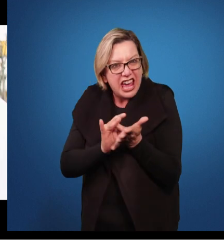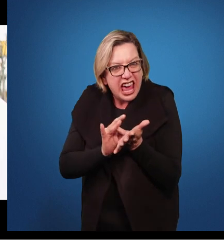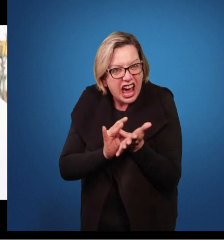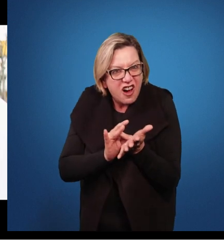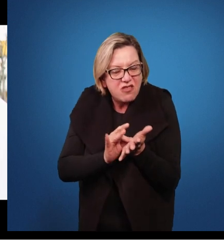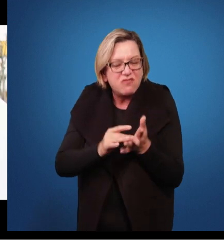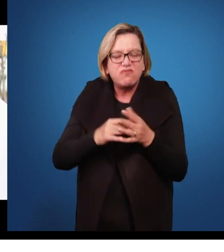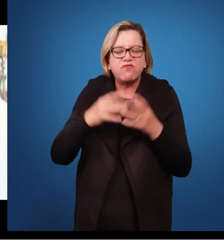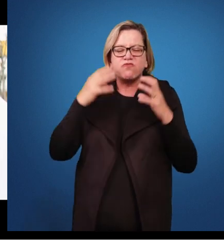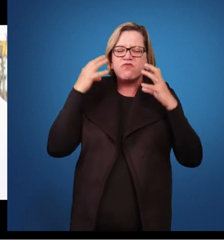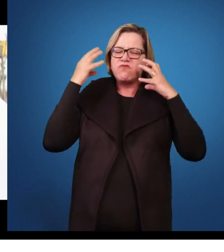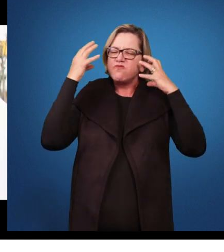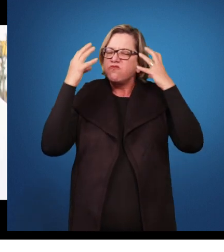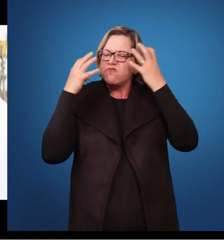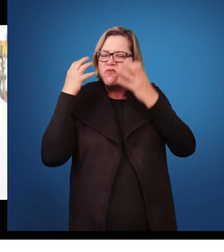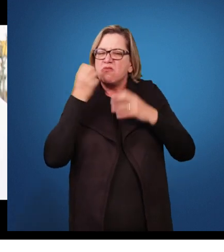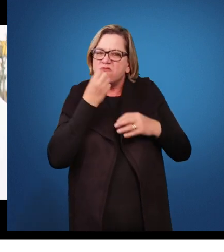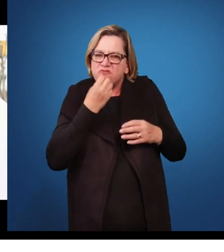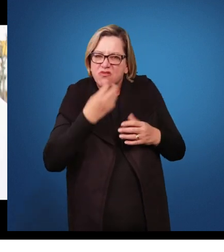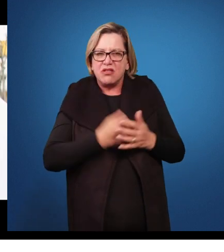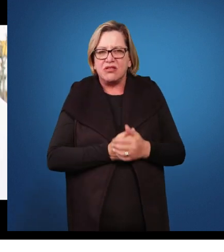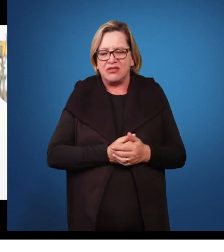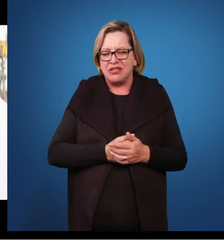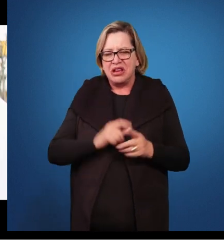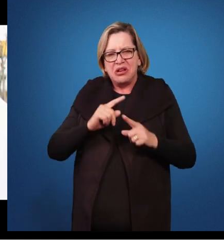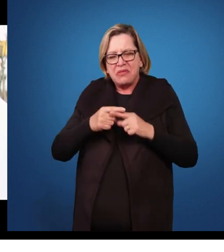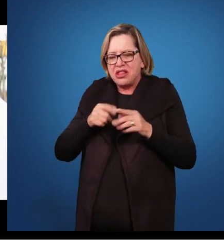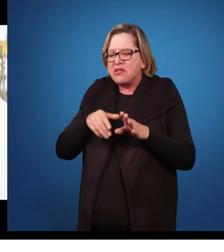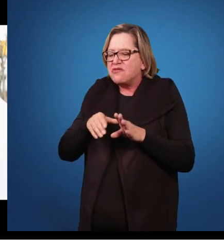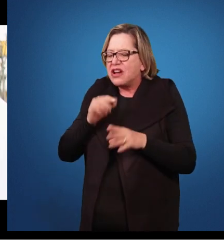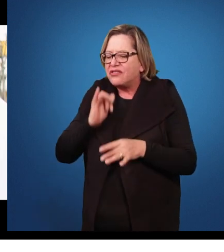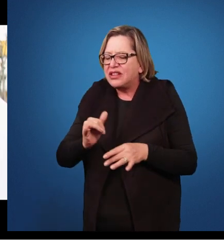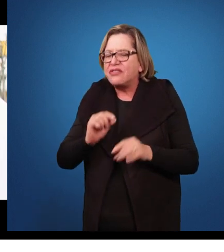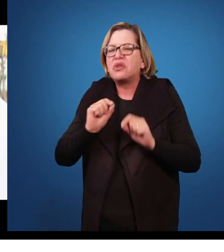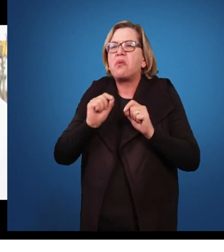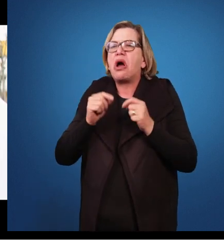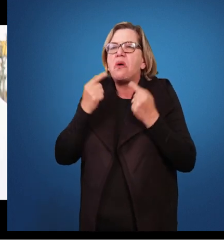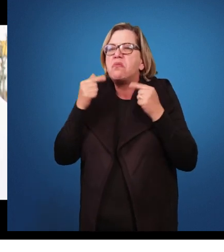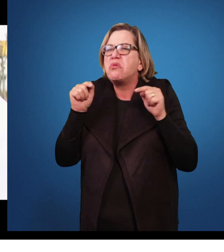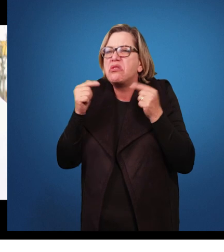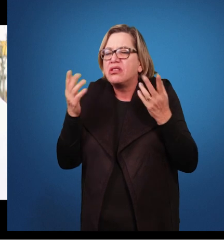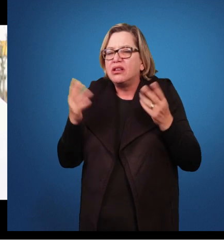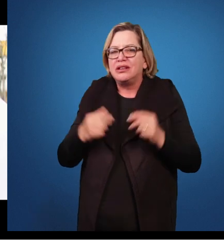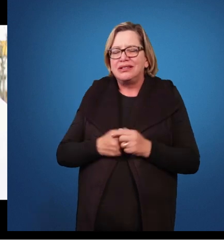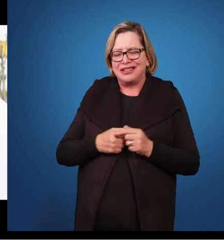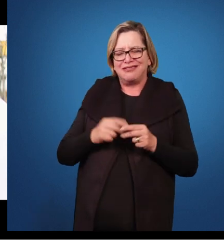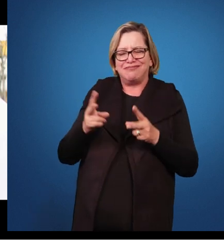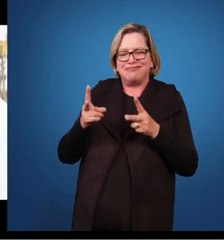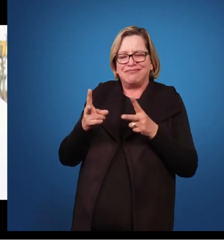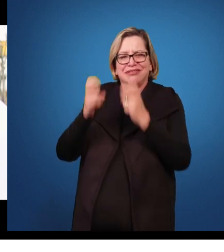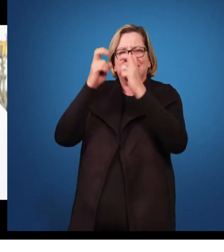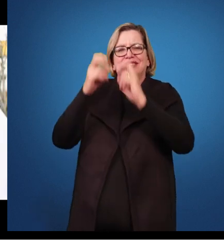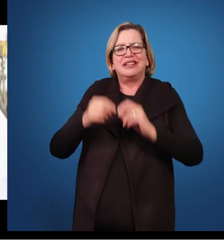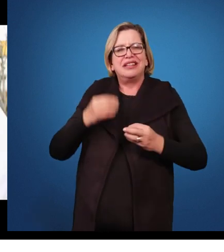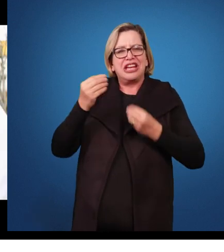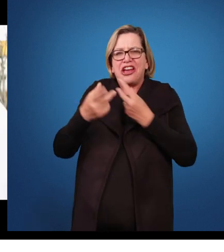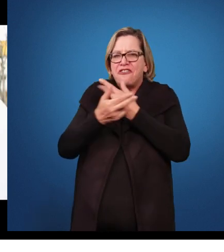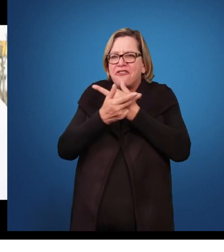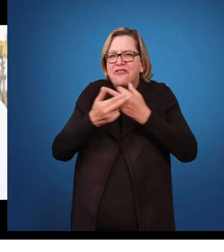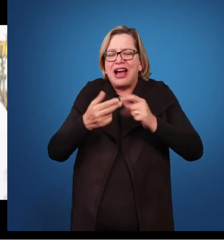aquele som. Então, eu dizia, mas que som é esse? Eu colocava uma música e ela identificava, dentre vários sons e outros